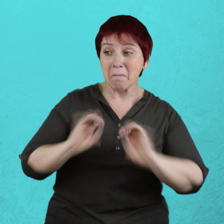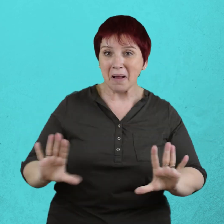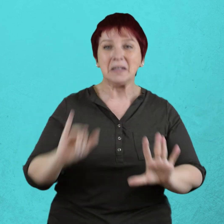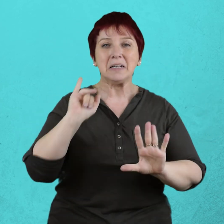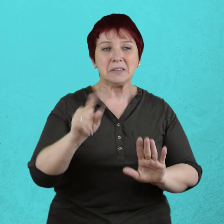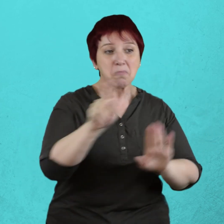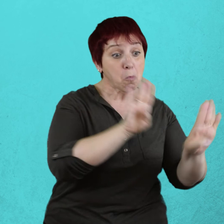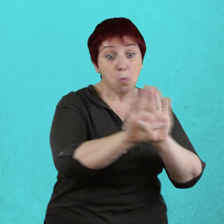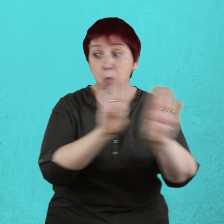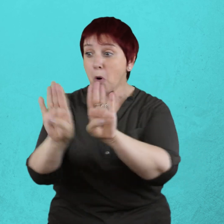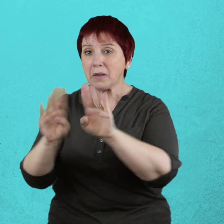su habitación al mismo tiempo.